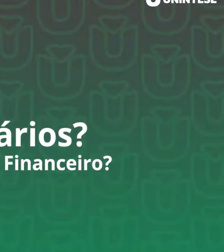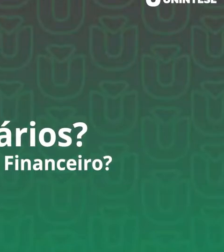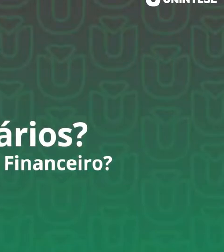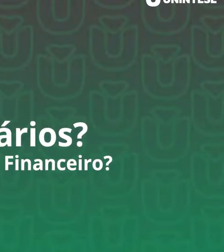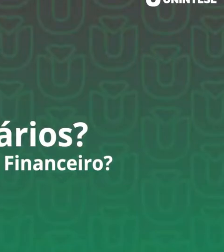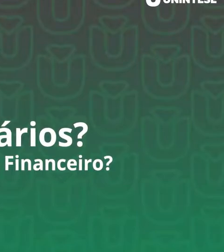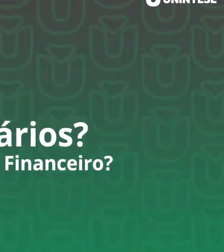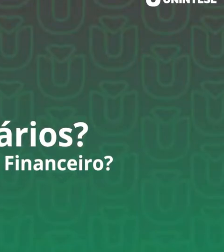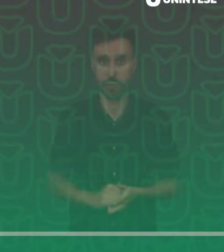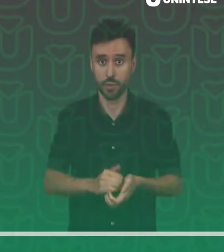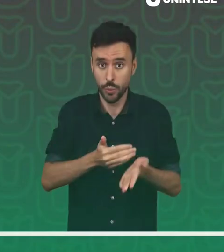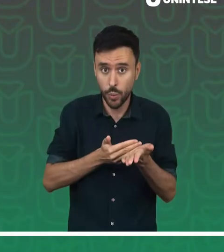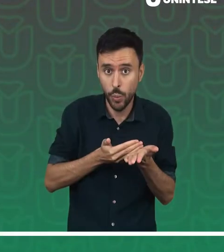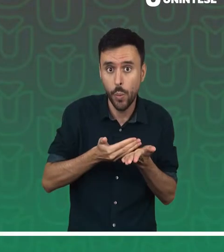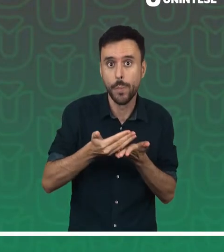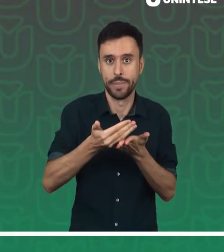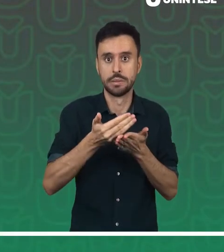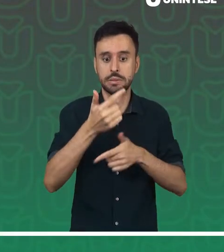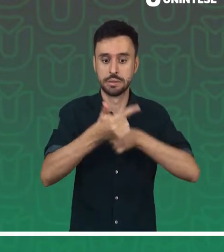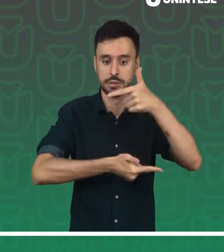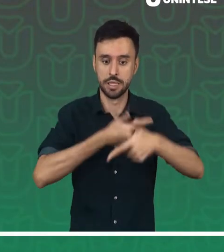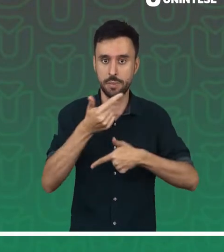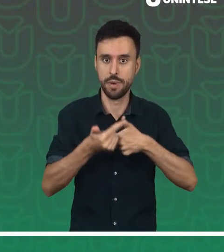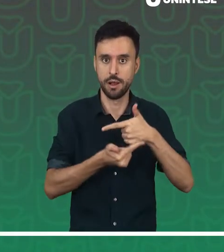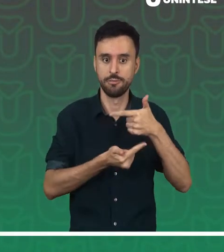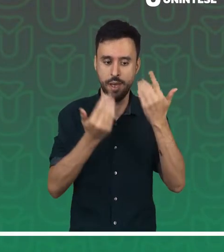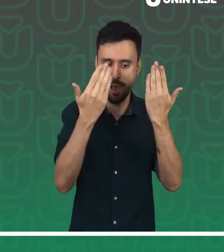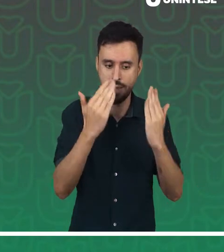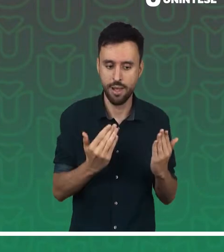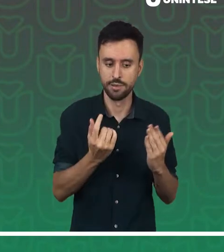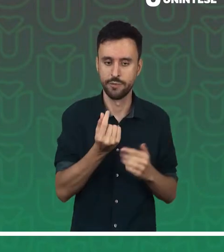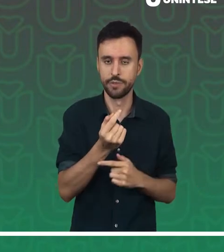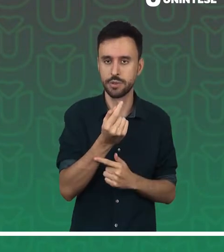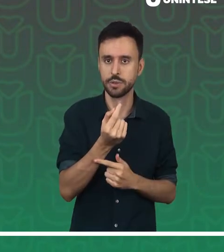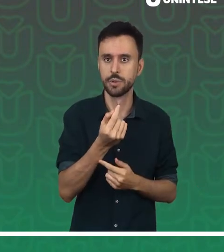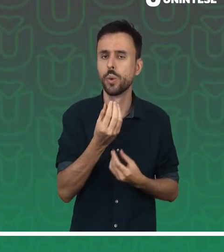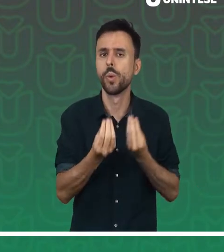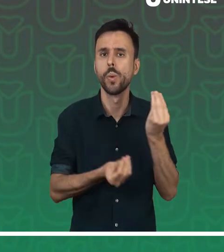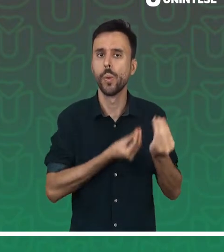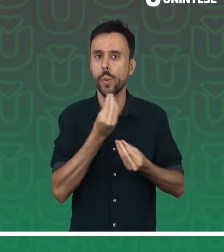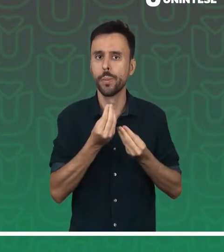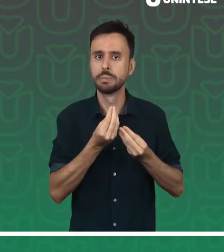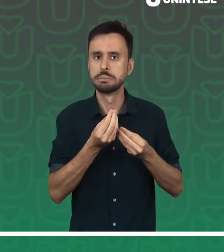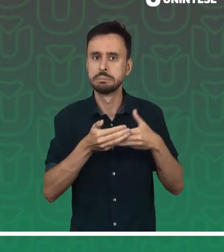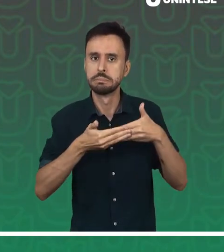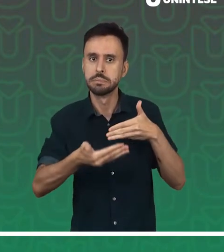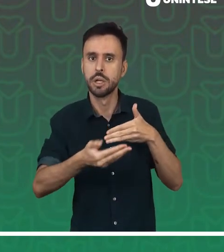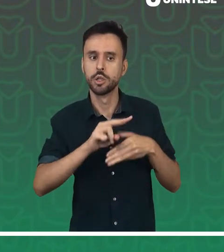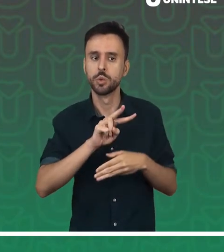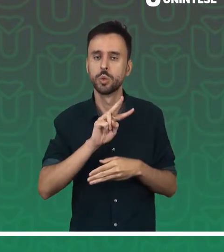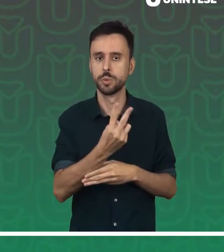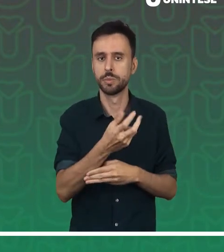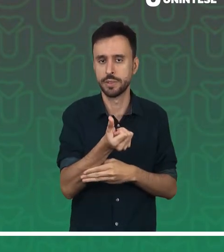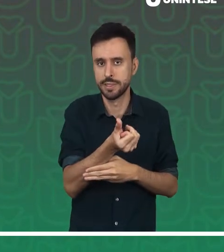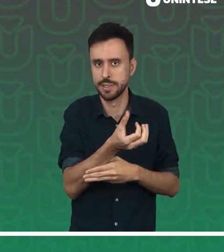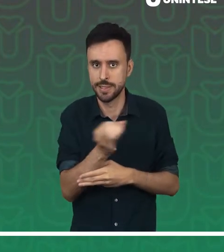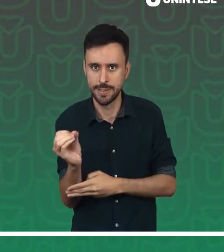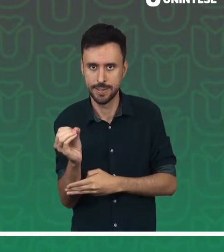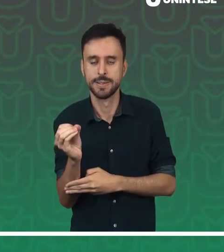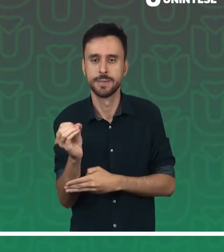gestor financeiro? No início da carreira, um profissional com o cargo de analista financeiro inicia ganhando na casa dos R$ 2.600,